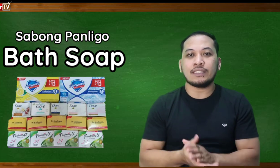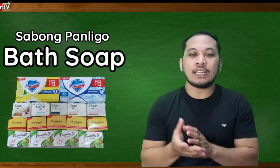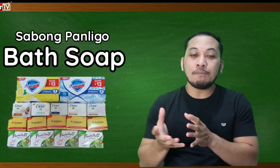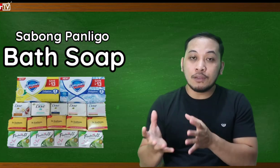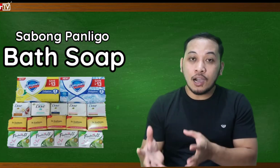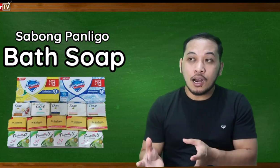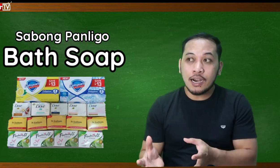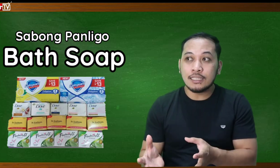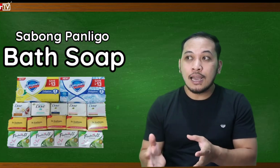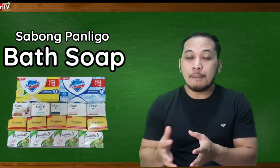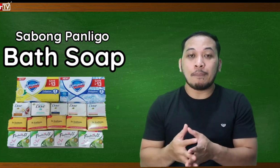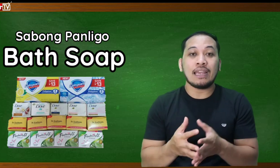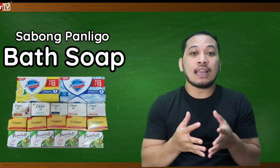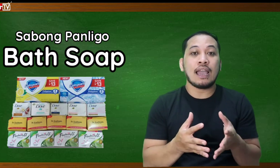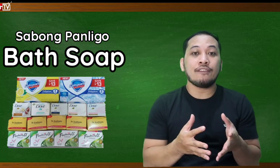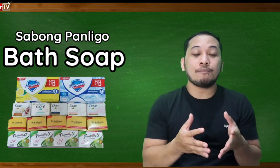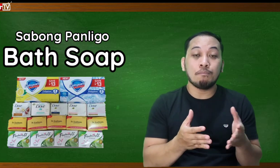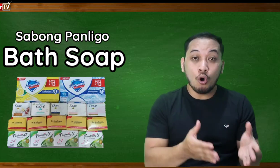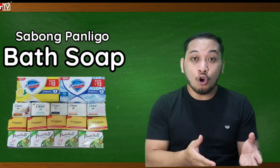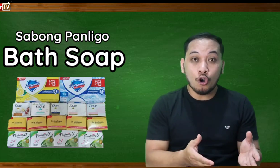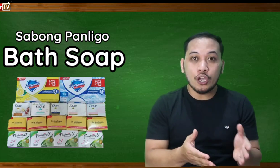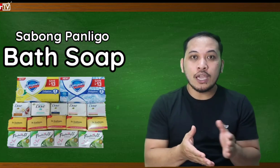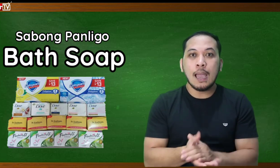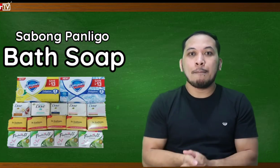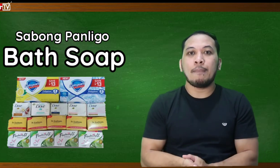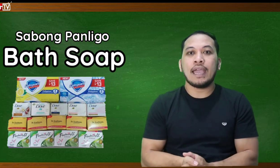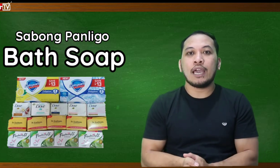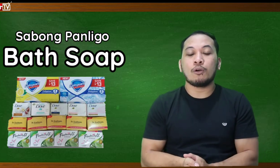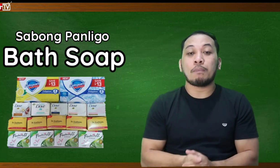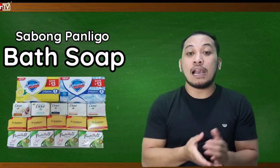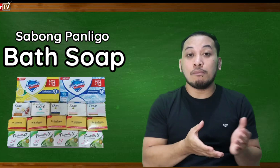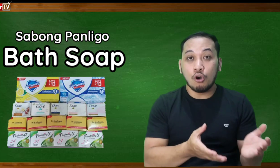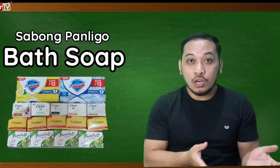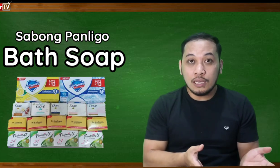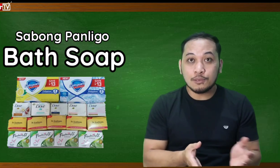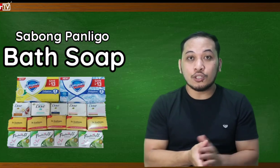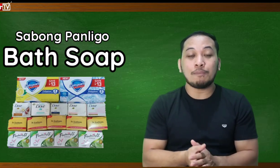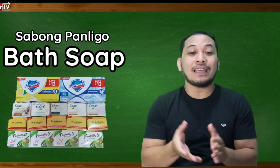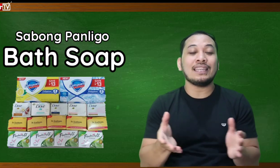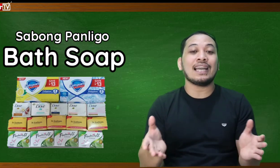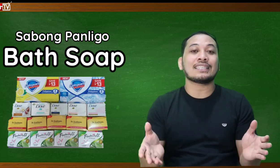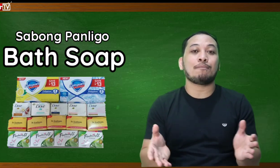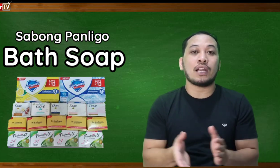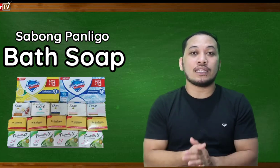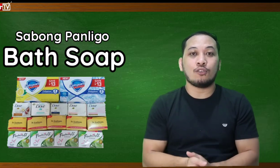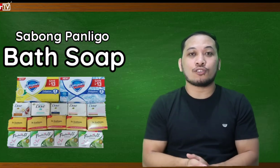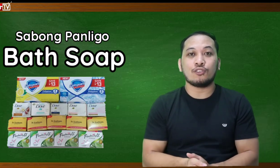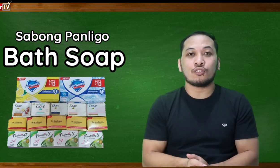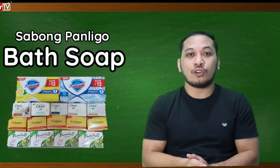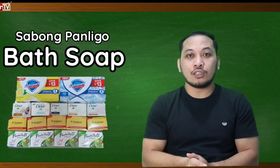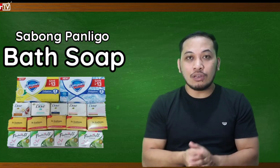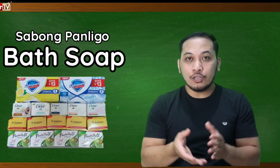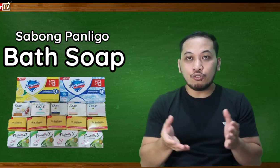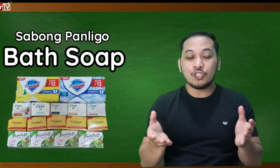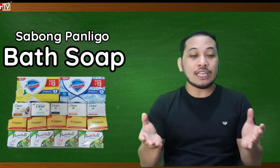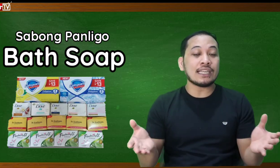safe guard may life boy merong palm olive so depende nga sa brand na gusto nyo so ito lang yung general